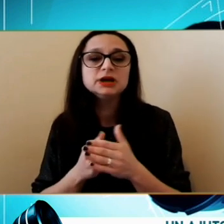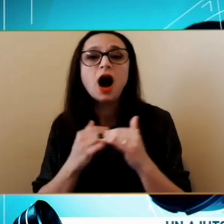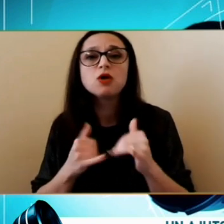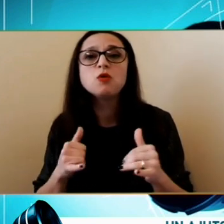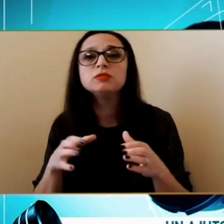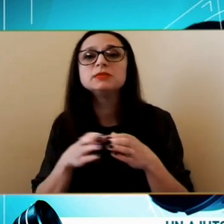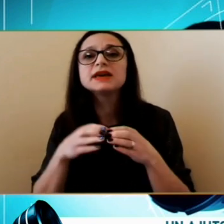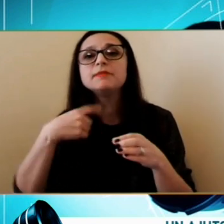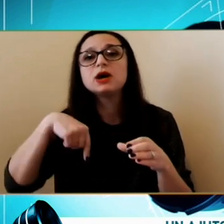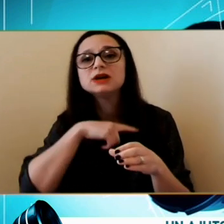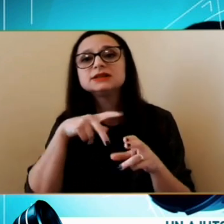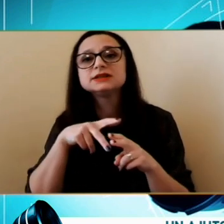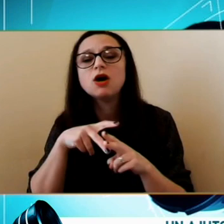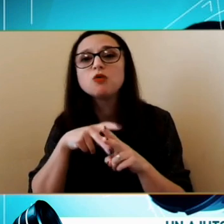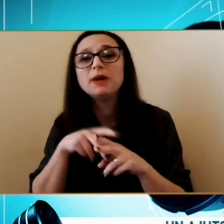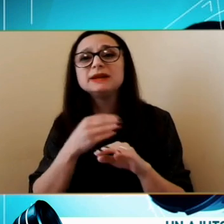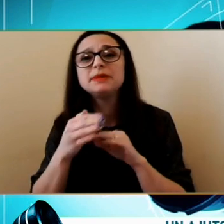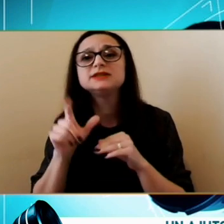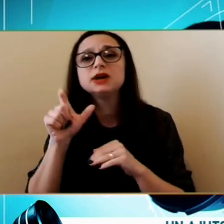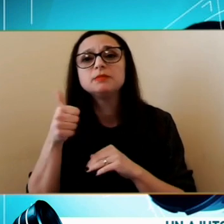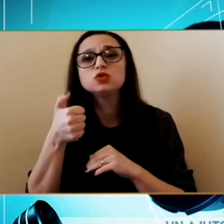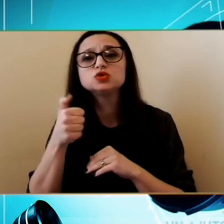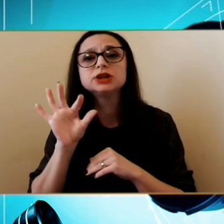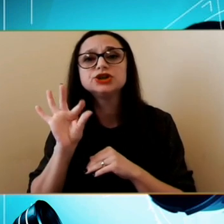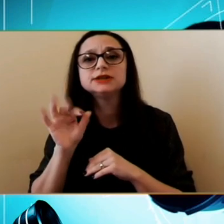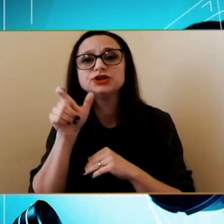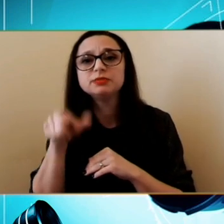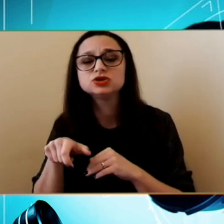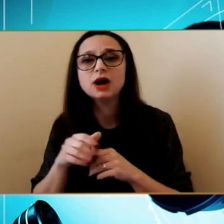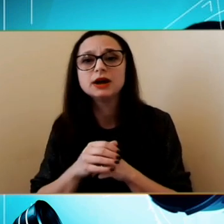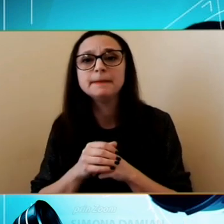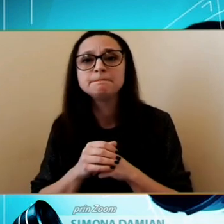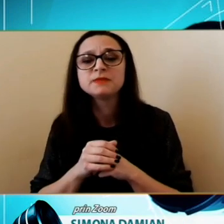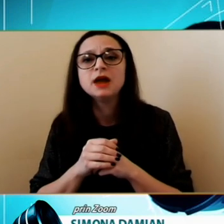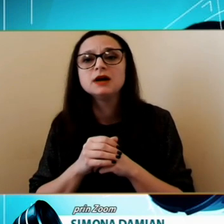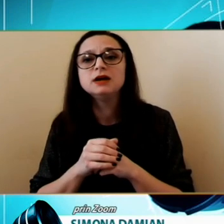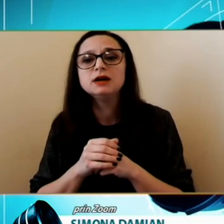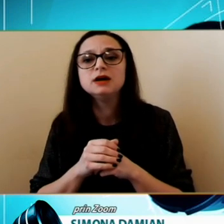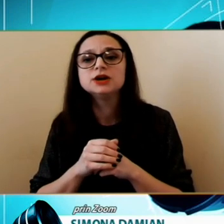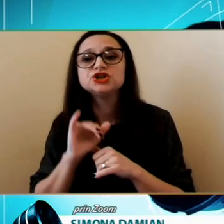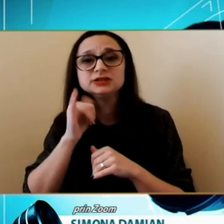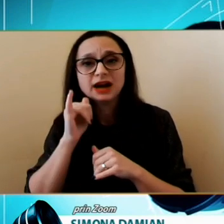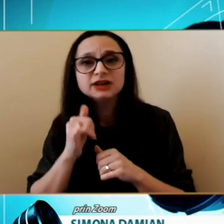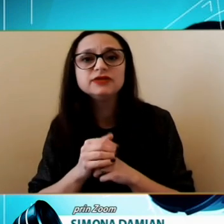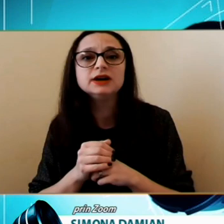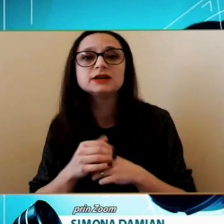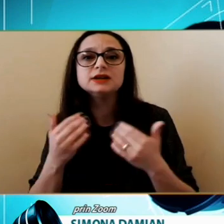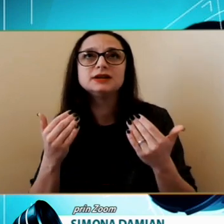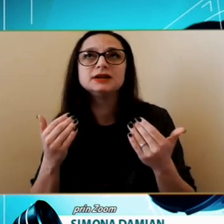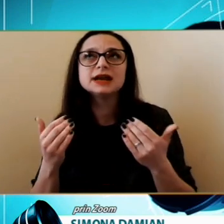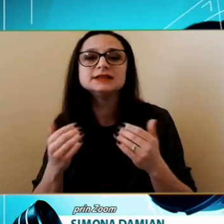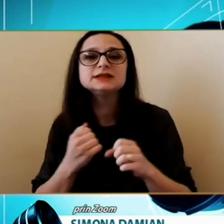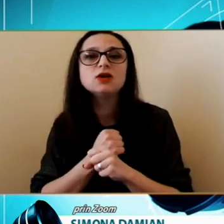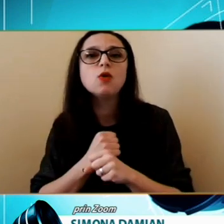Până acum Echipa noastră S-a ocupat De peste 150 de persoane Și într-adevăr